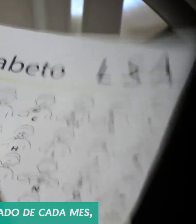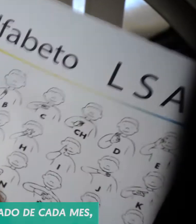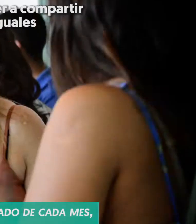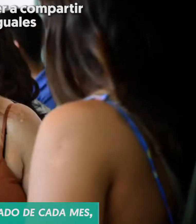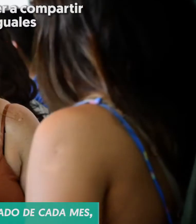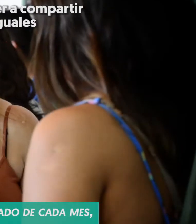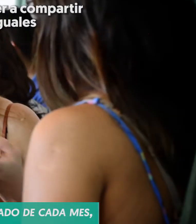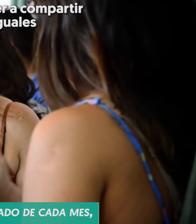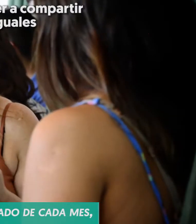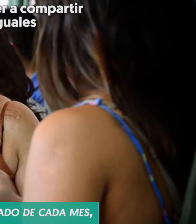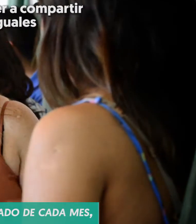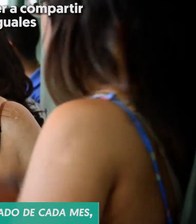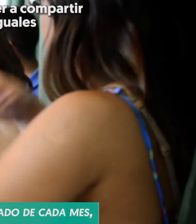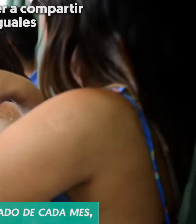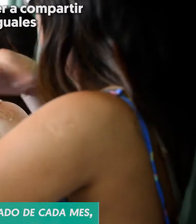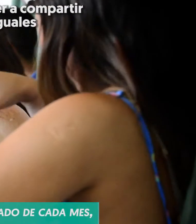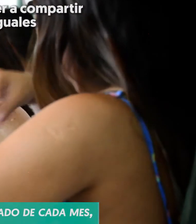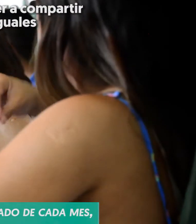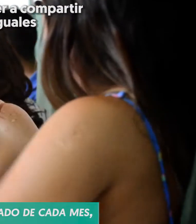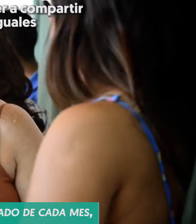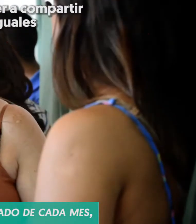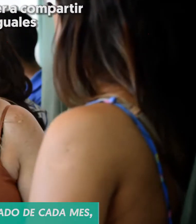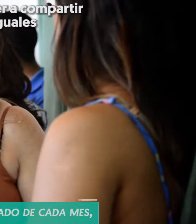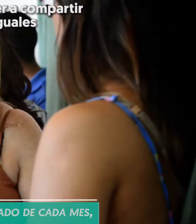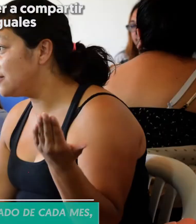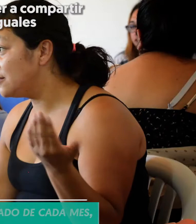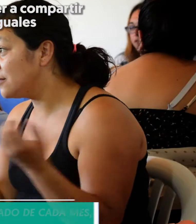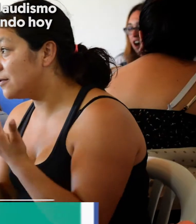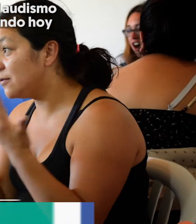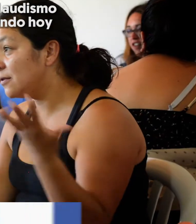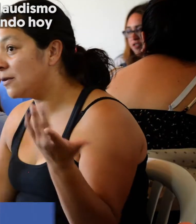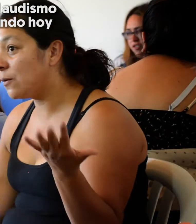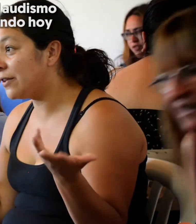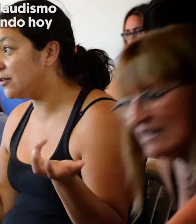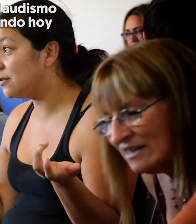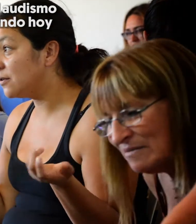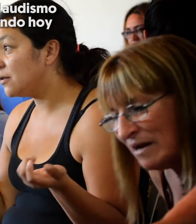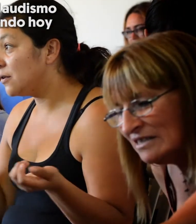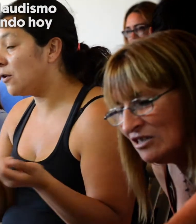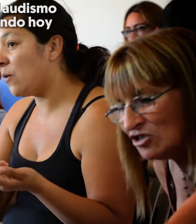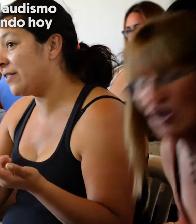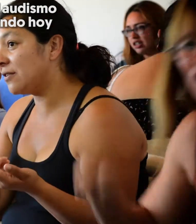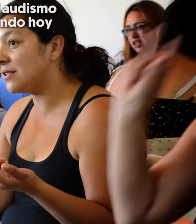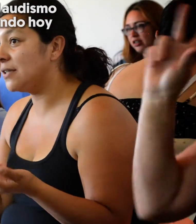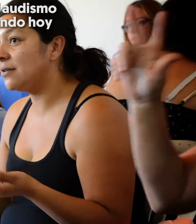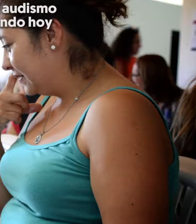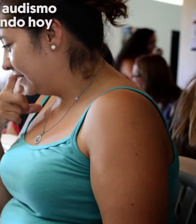Eso, de que podamos aprender a compartir y que somos todos iguales, de eliminar lo que es el ritmo que estuvimos explicando hoy.